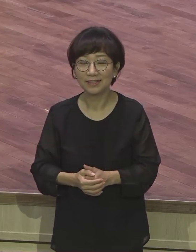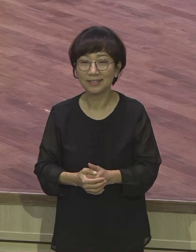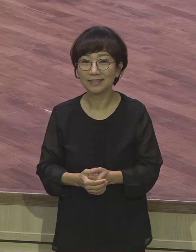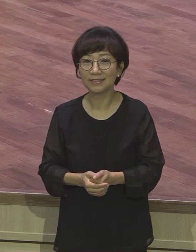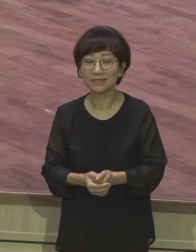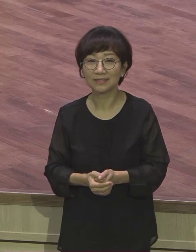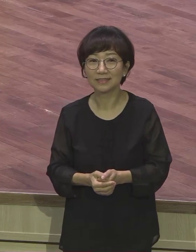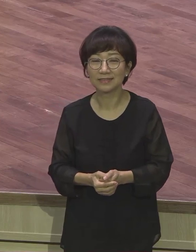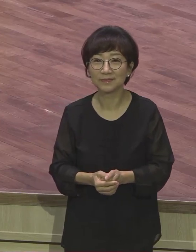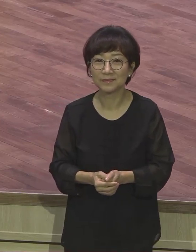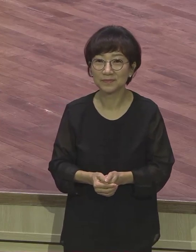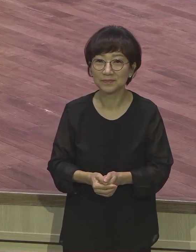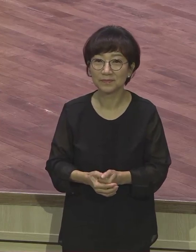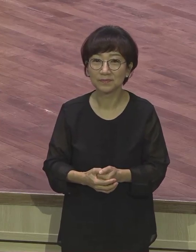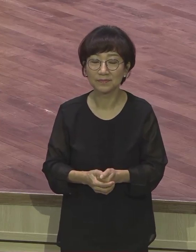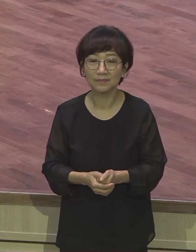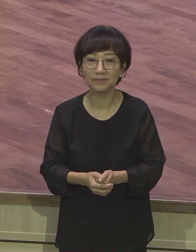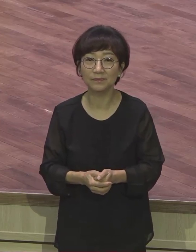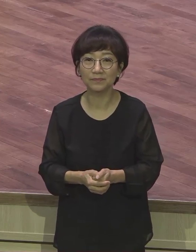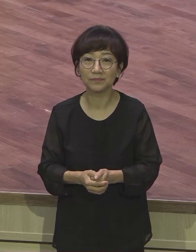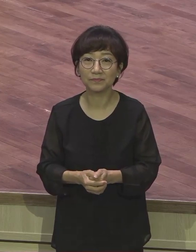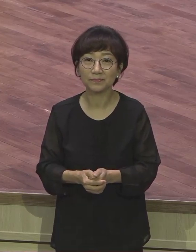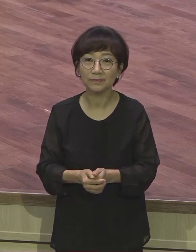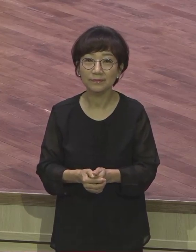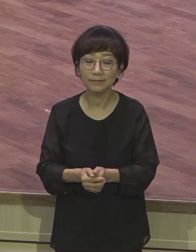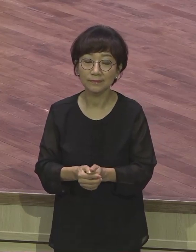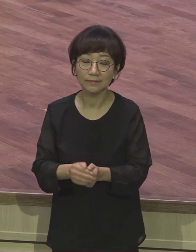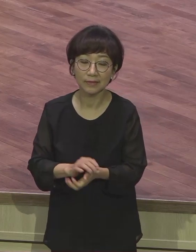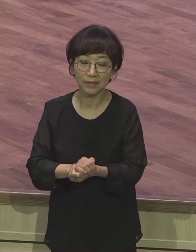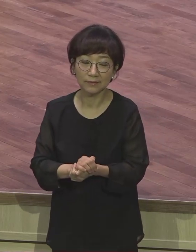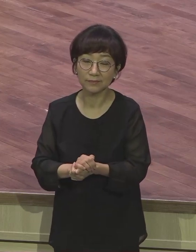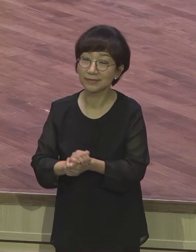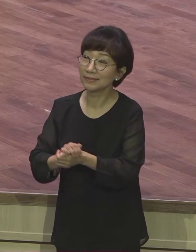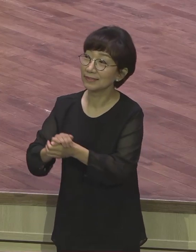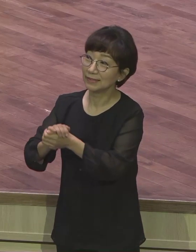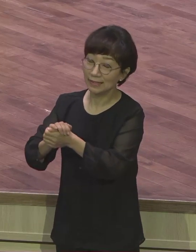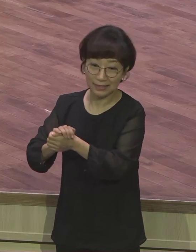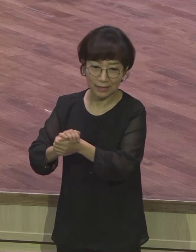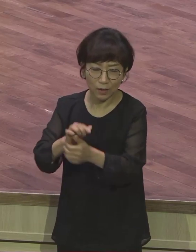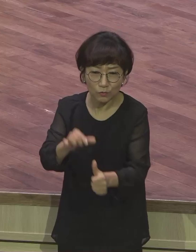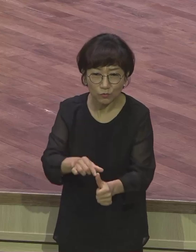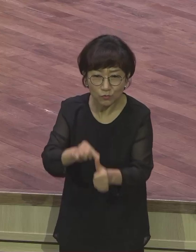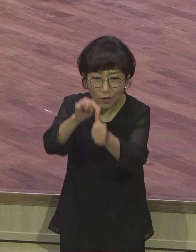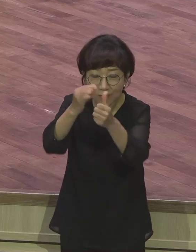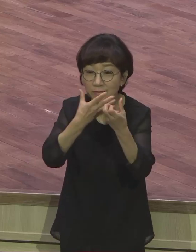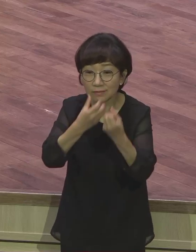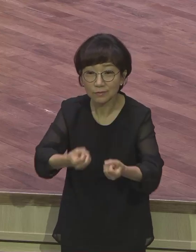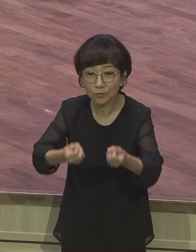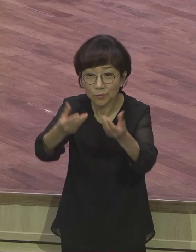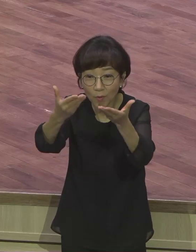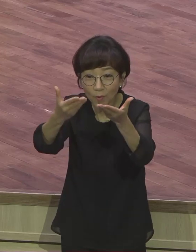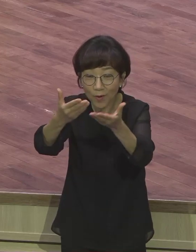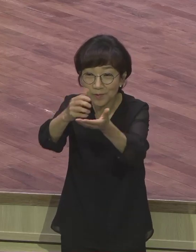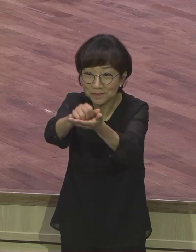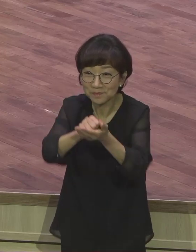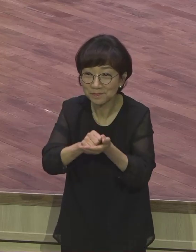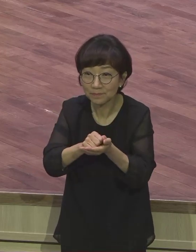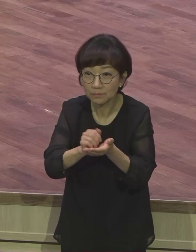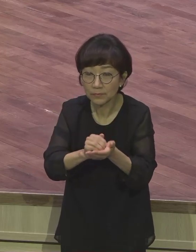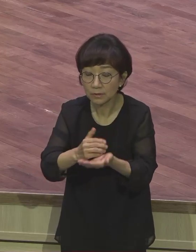그 어느 누구도 우리를 이 놀라운 구원의 축복을 뺏을 자가 없다라는 얘기예요. 그러니